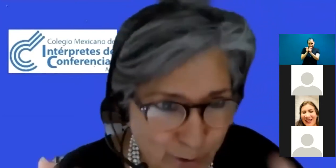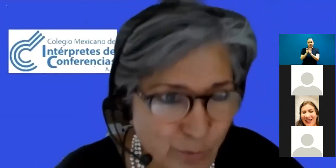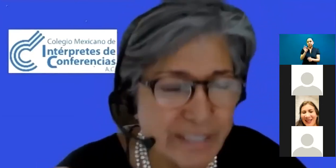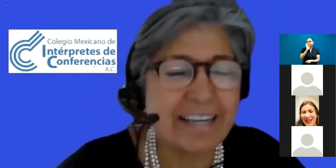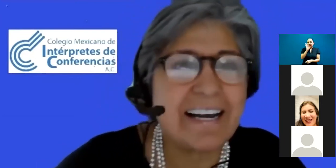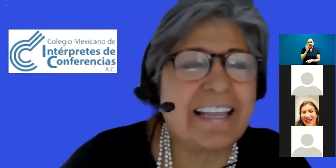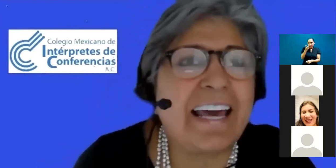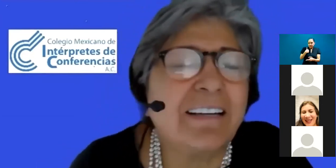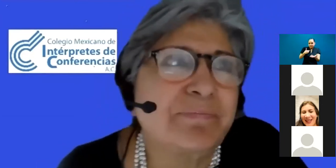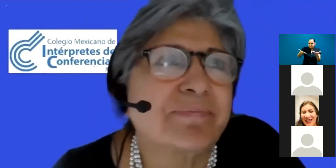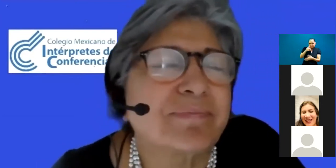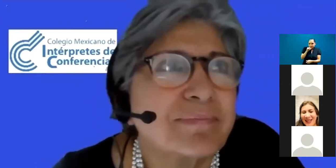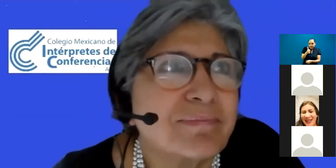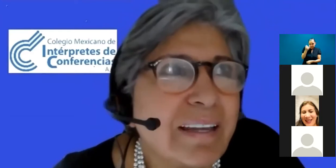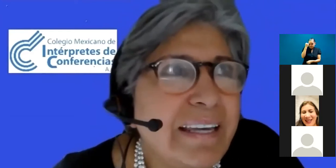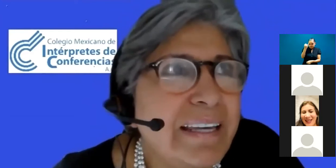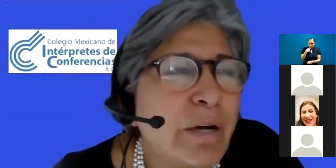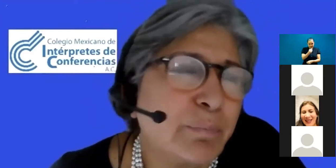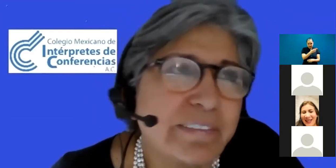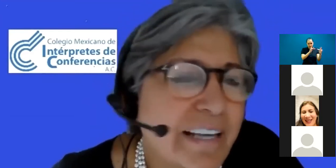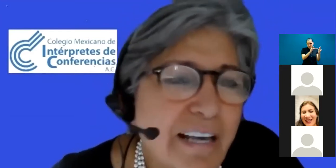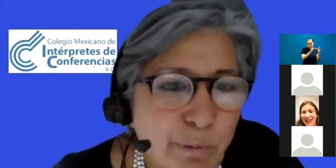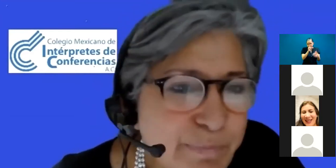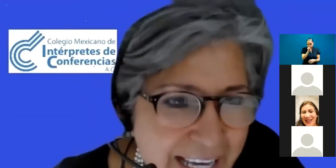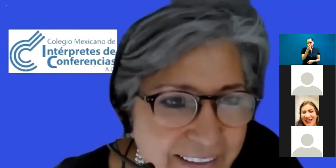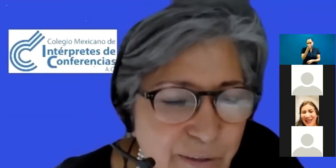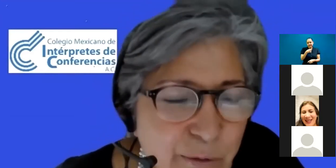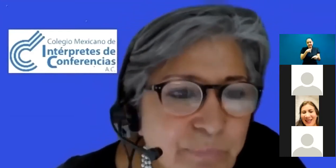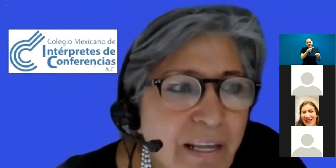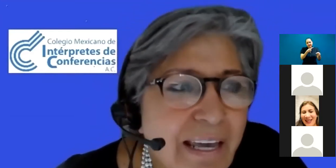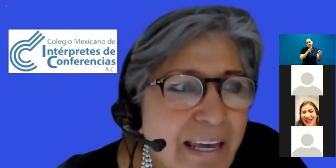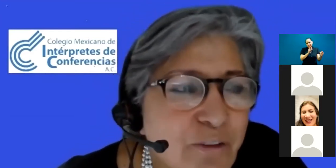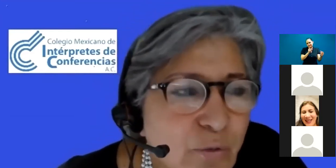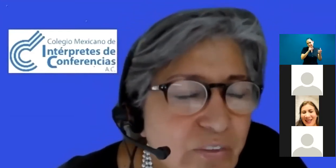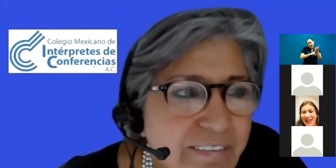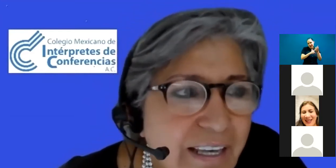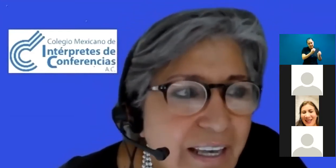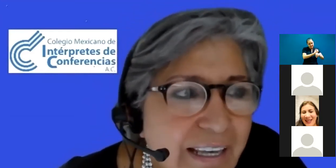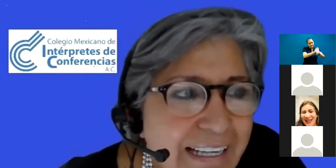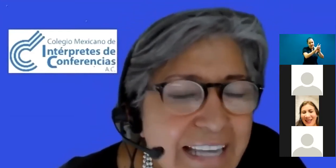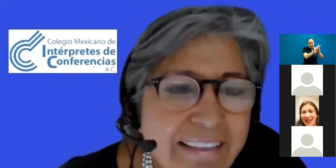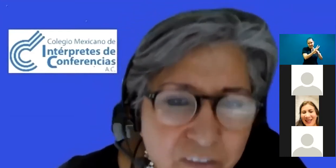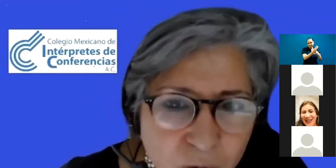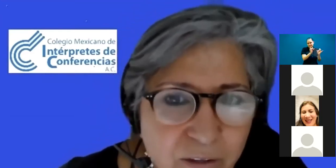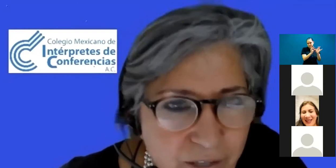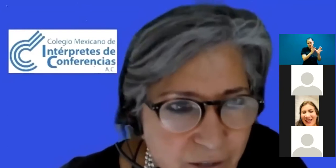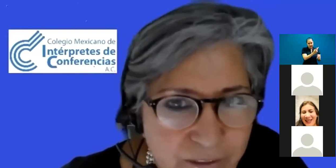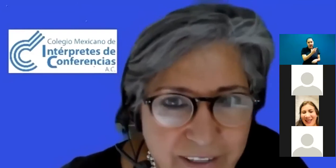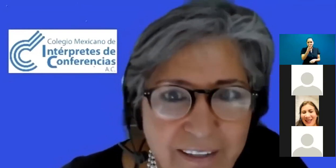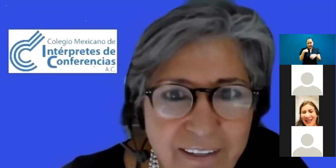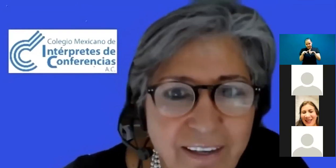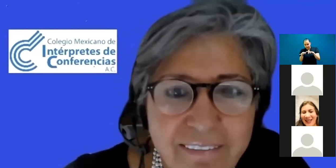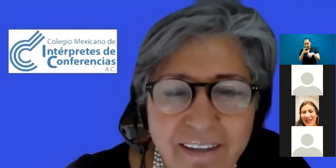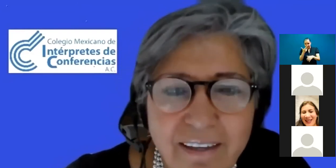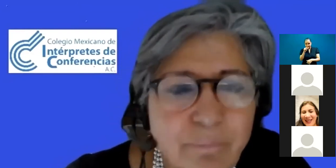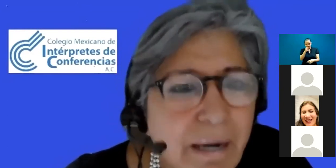de donde surgió esta gran idea. Y, bueno, pues, pues me encanta, ¿no? Entonces, la intención que yo tengo de